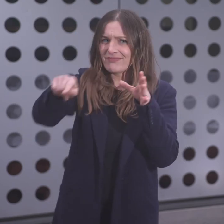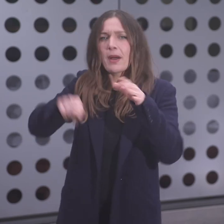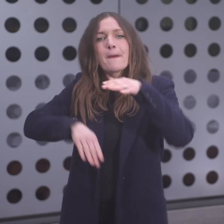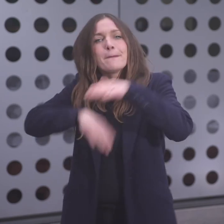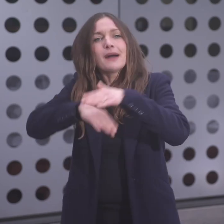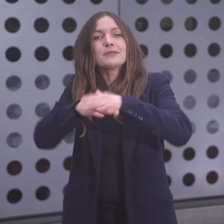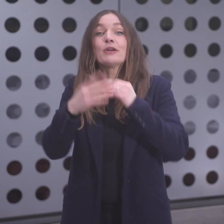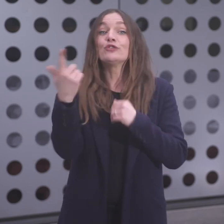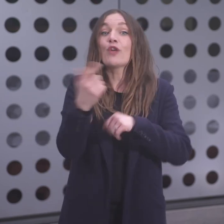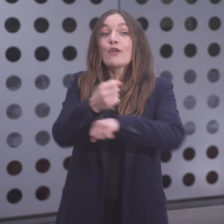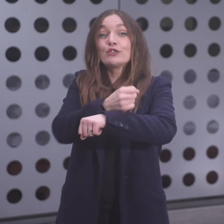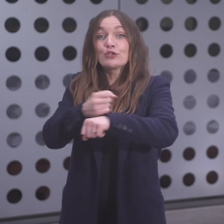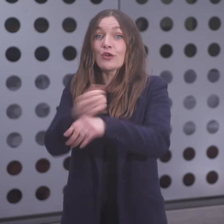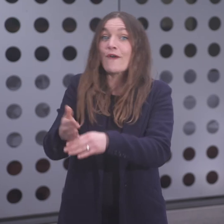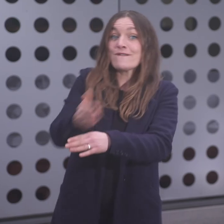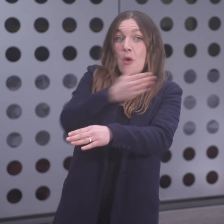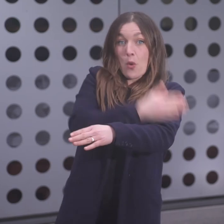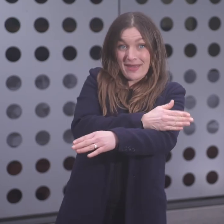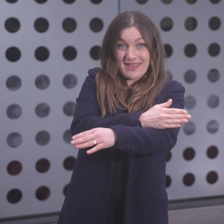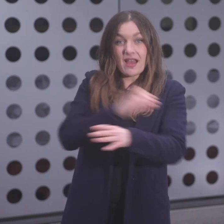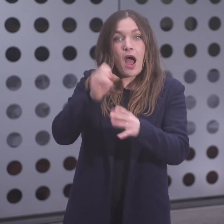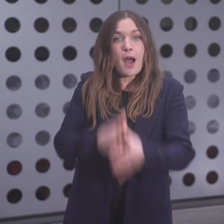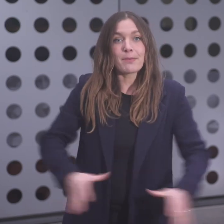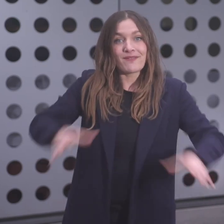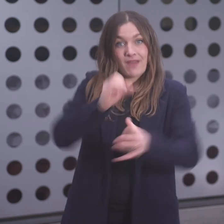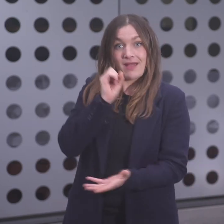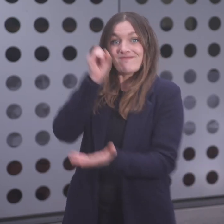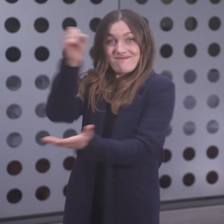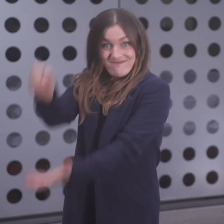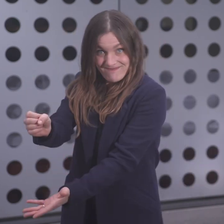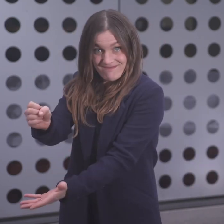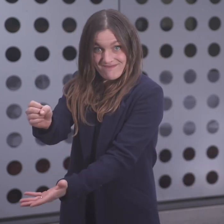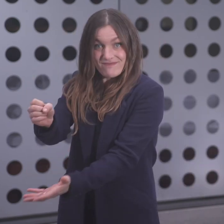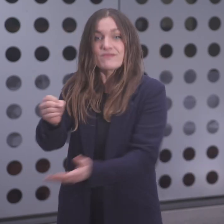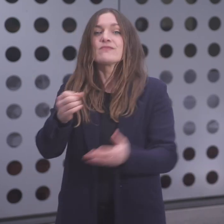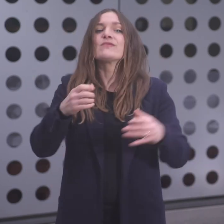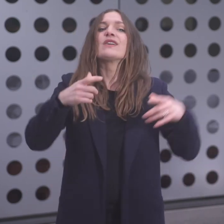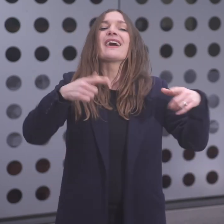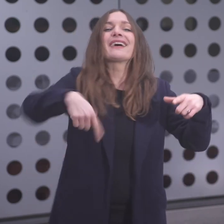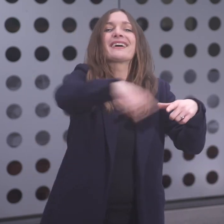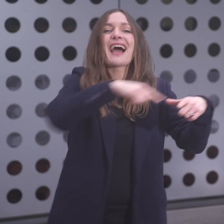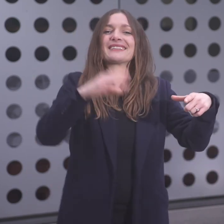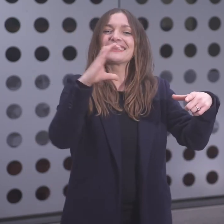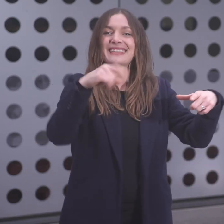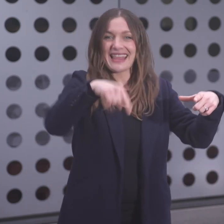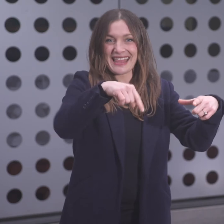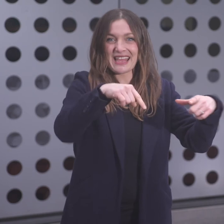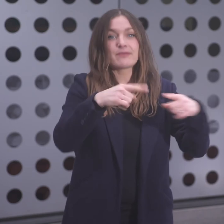zur falschen Zeit bereitstellt, beispielsweise zu früh. Abfall darf je nach Quartier maximal 12 Stunden